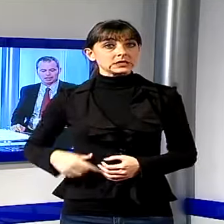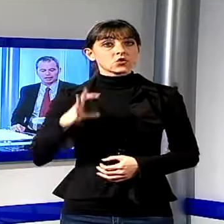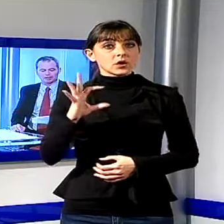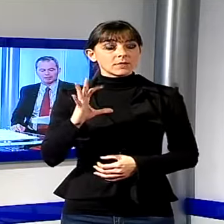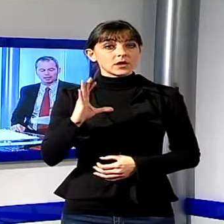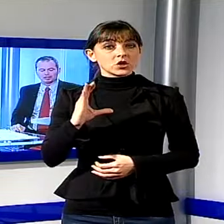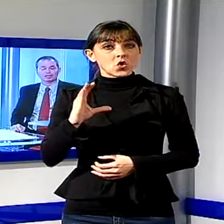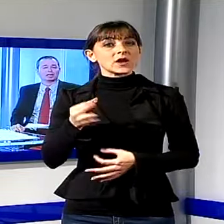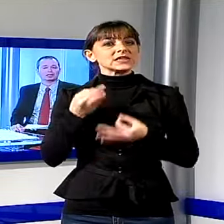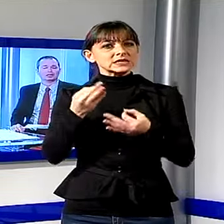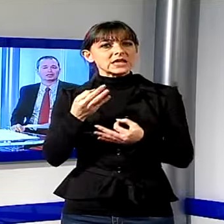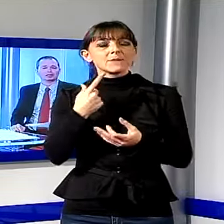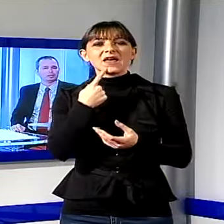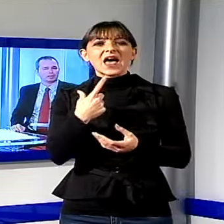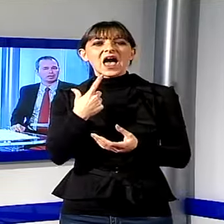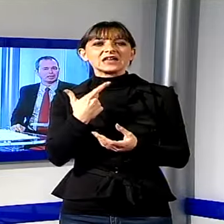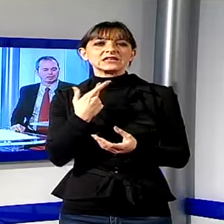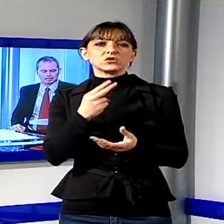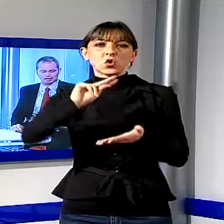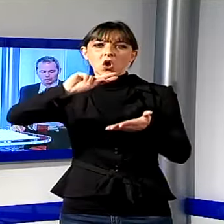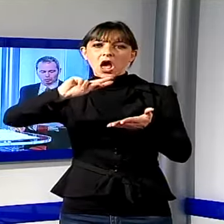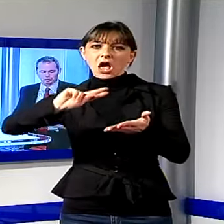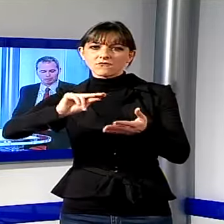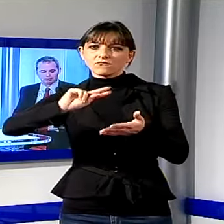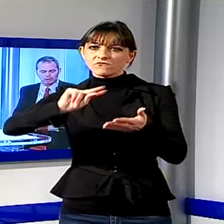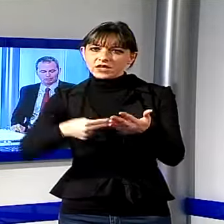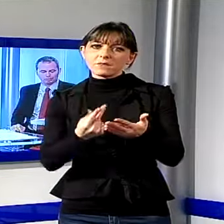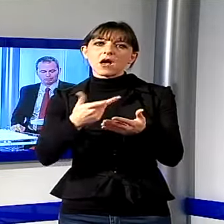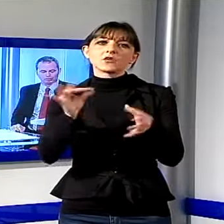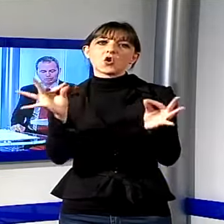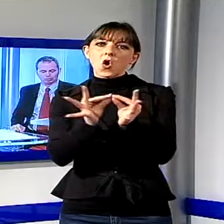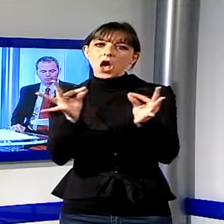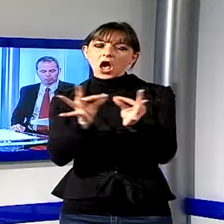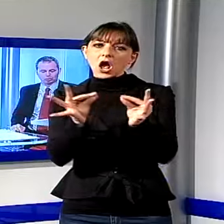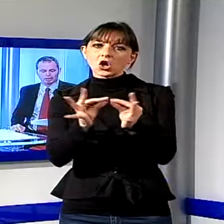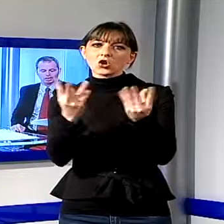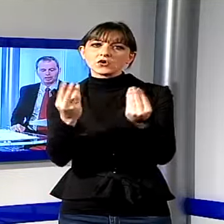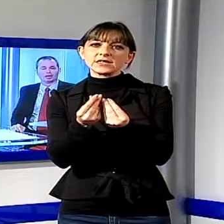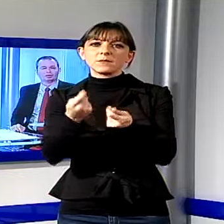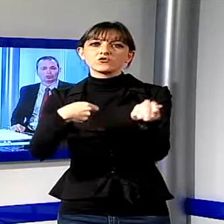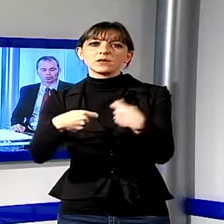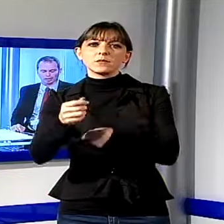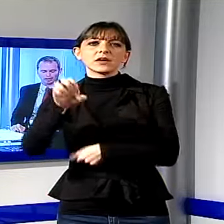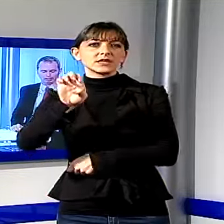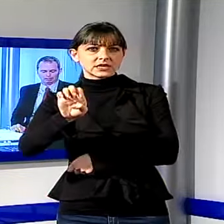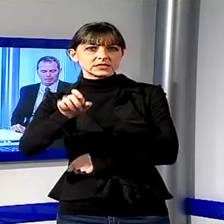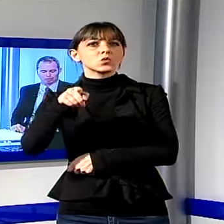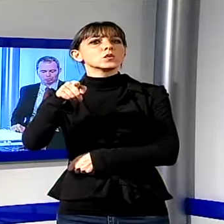da parte della catena di supermercati S. Lunga. Il progetto prevede la custodia e la chiusura del parco